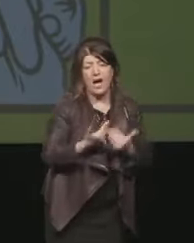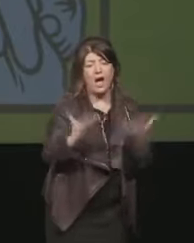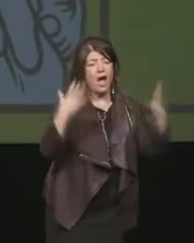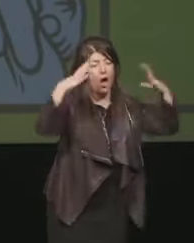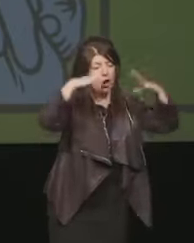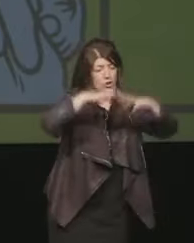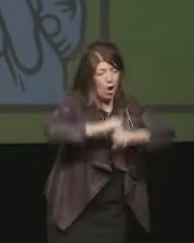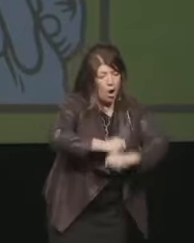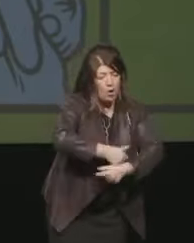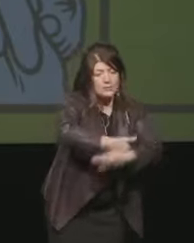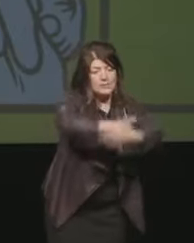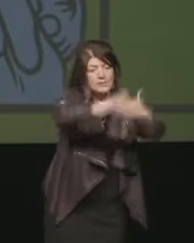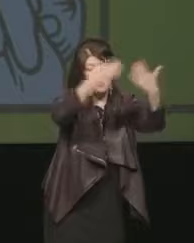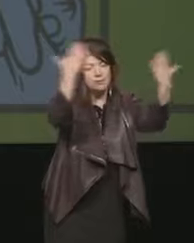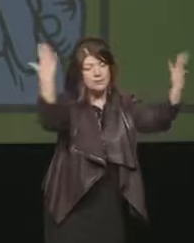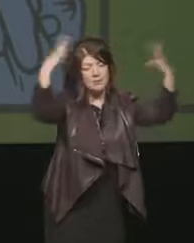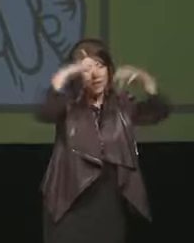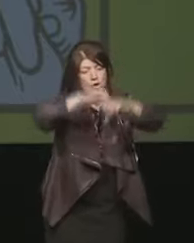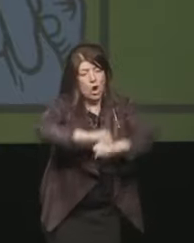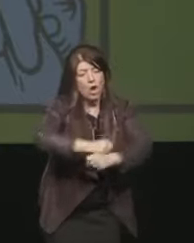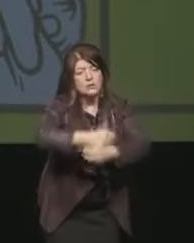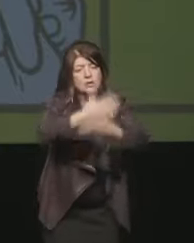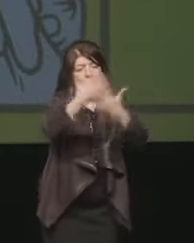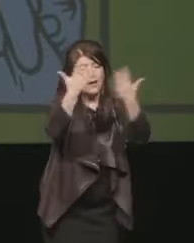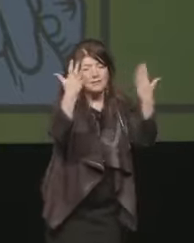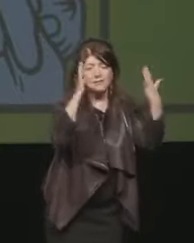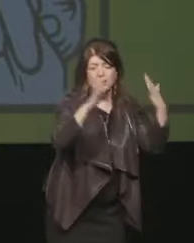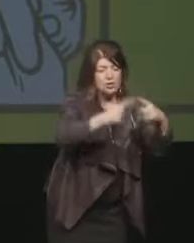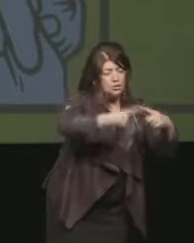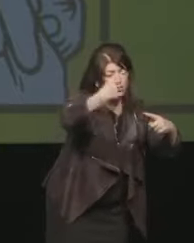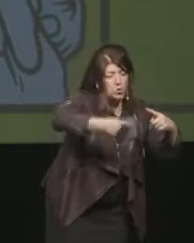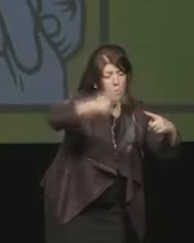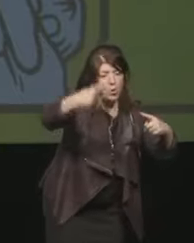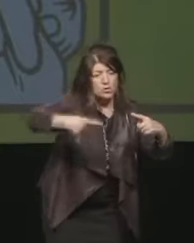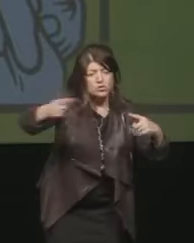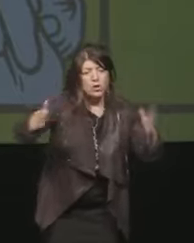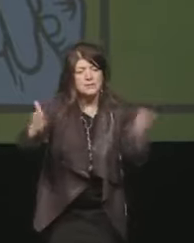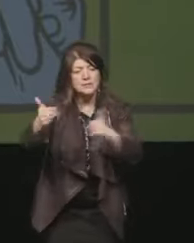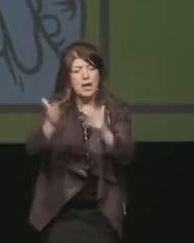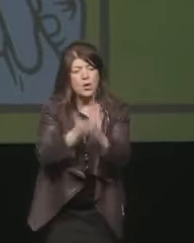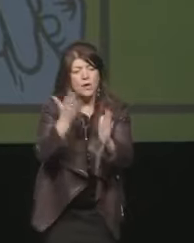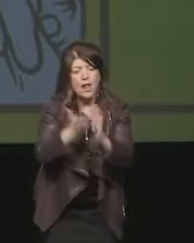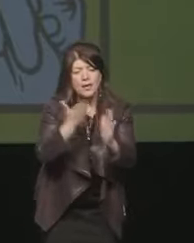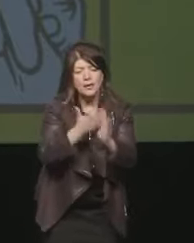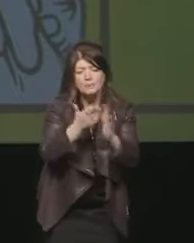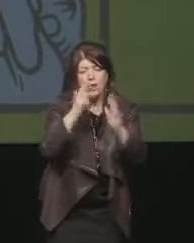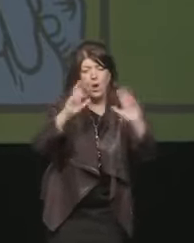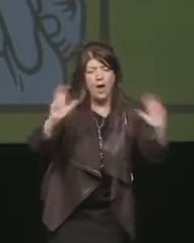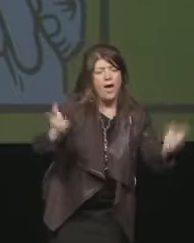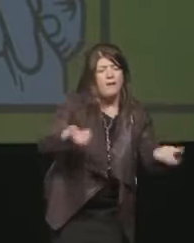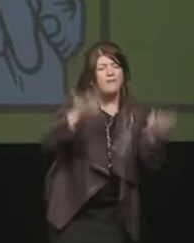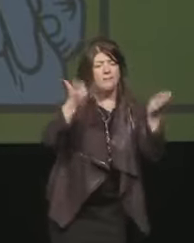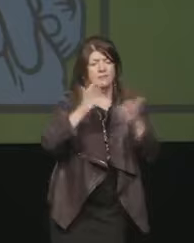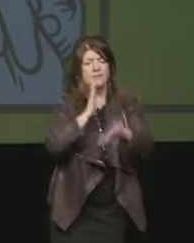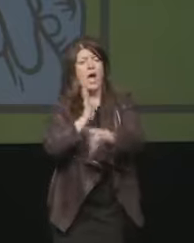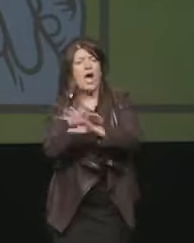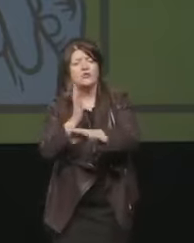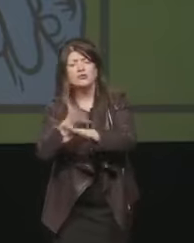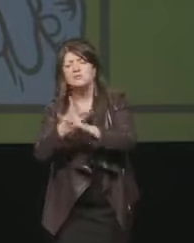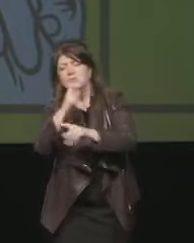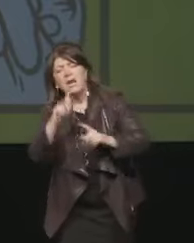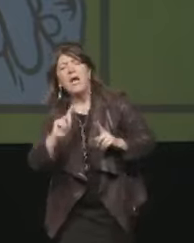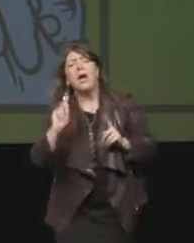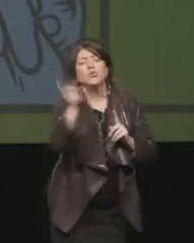un grande contenitore di eventi e di incontri aperti e accessibili a tutti, nel nome del libro e della